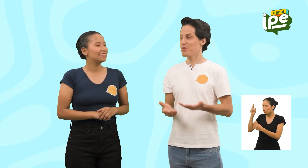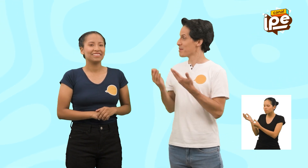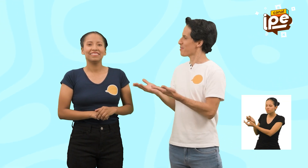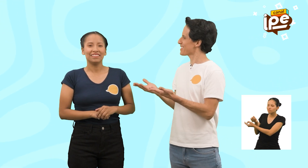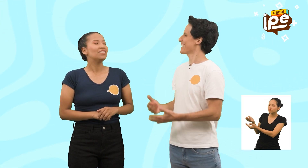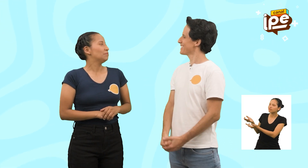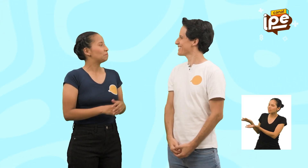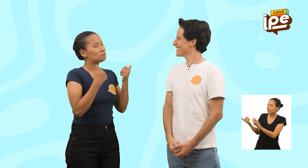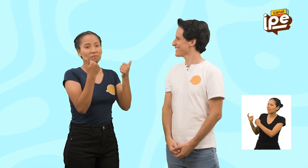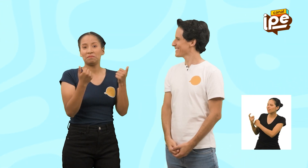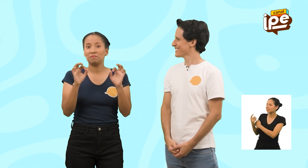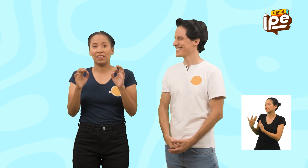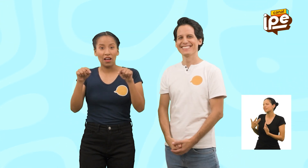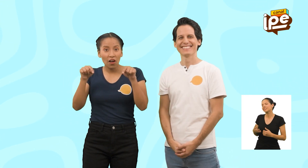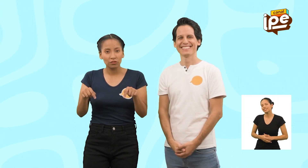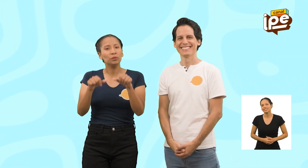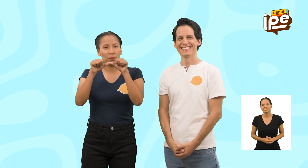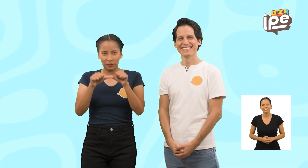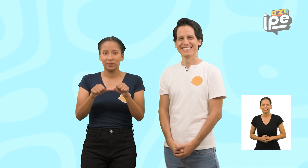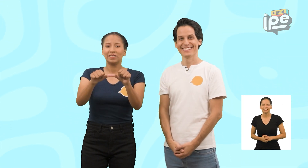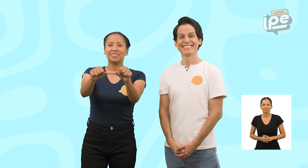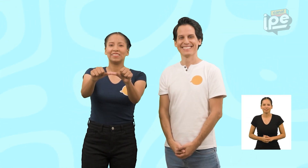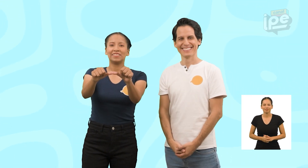buena profesora. Bien. Ahora a continuar.